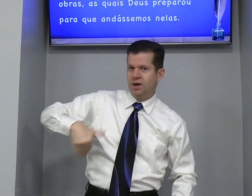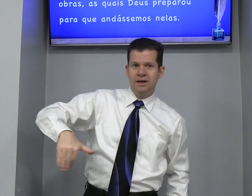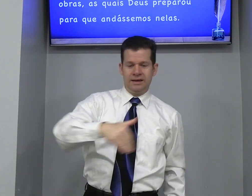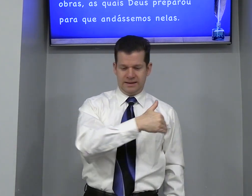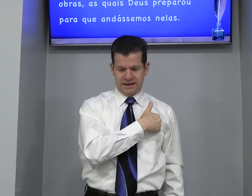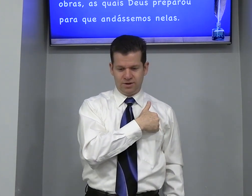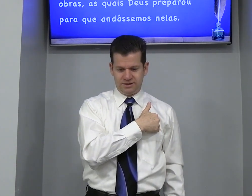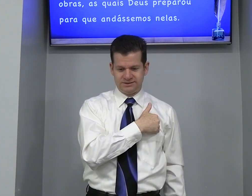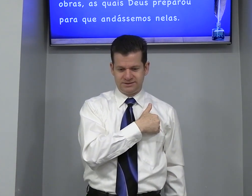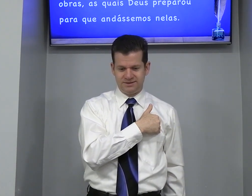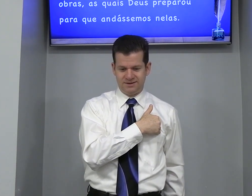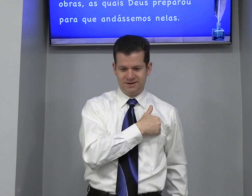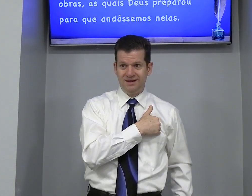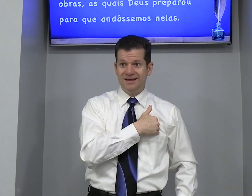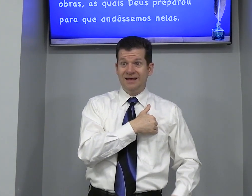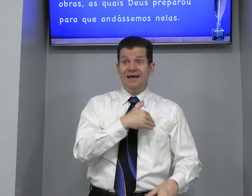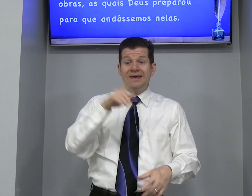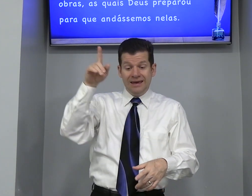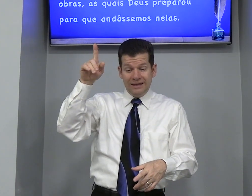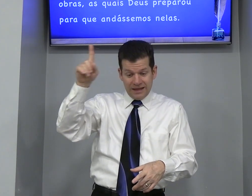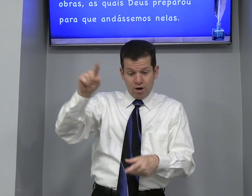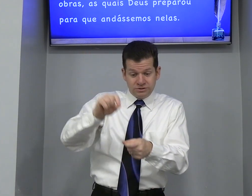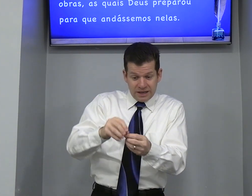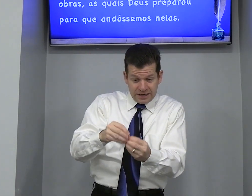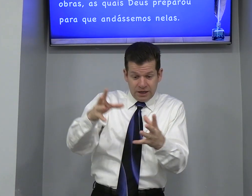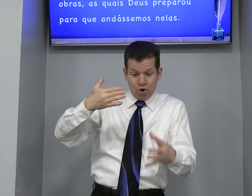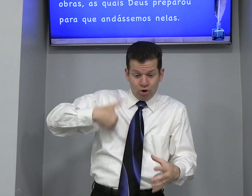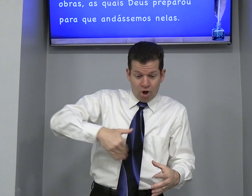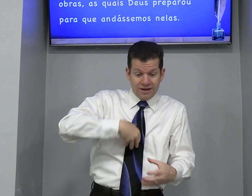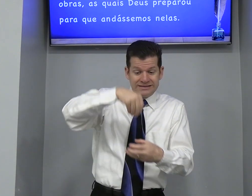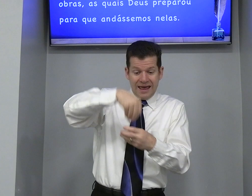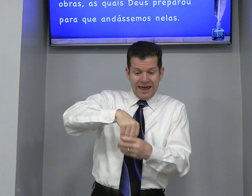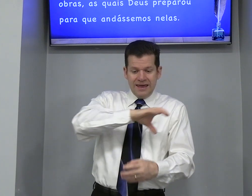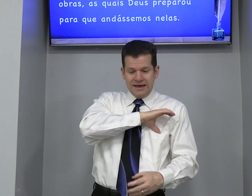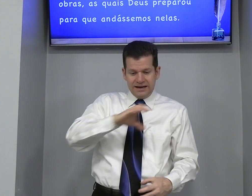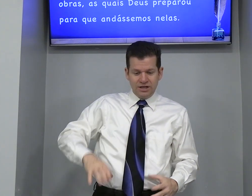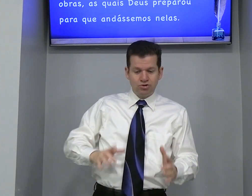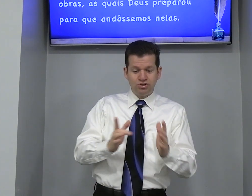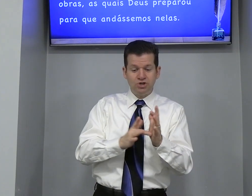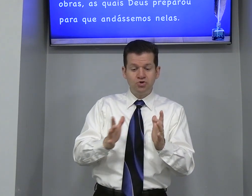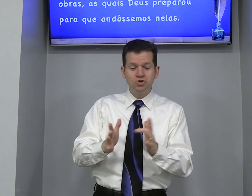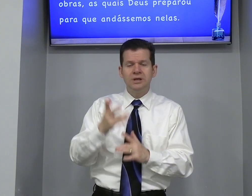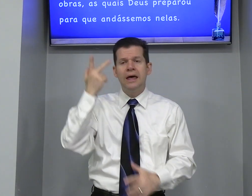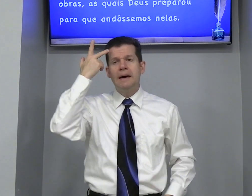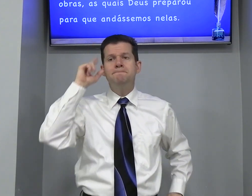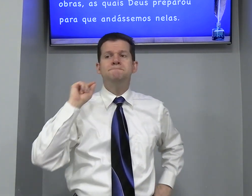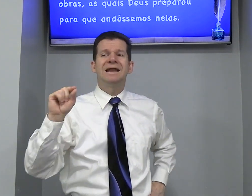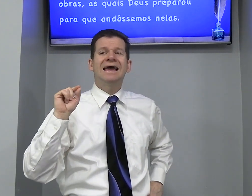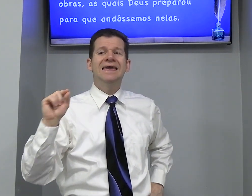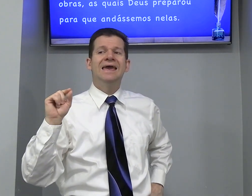A nós E Deus Criou nós Em Cristo Jesus Para que?